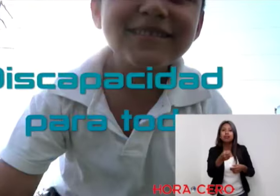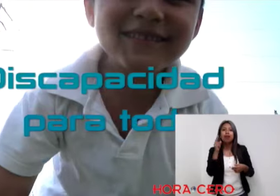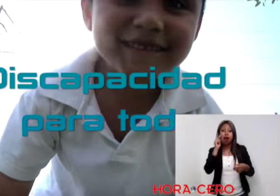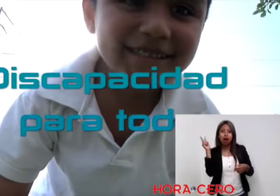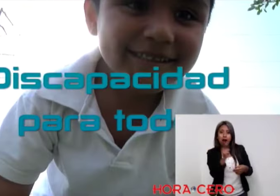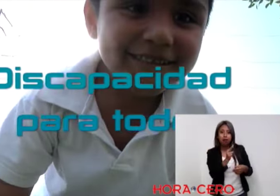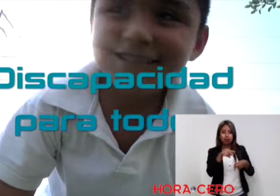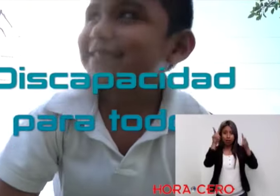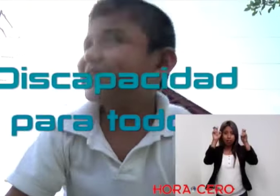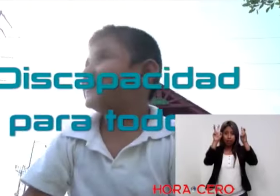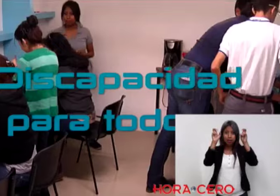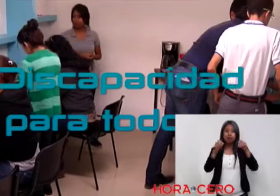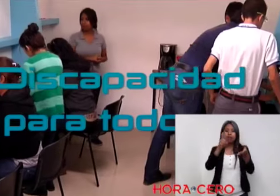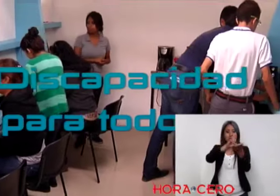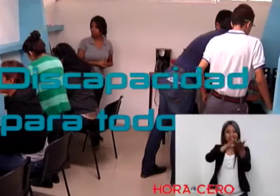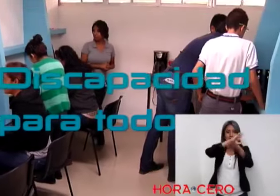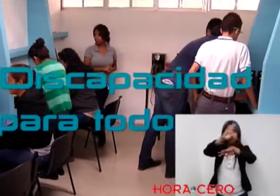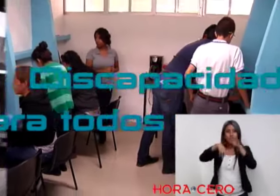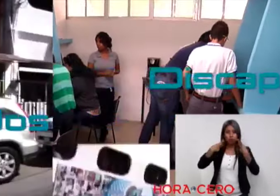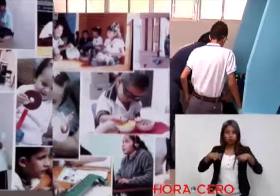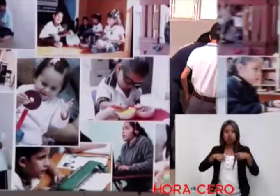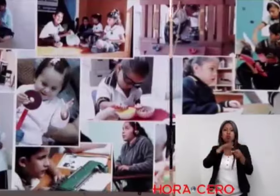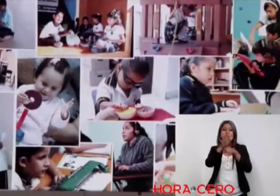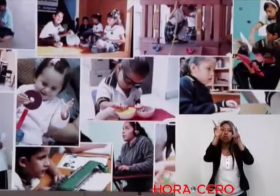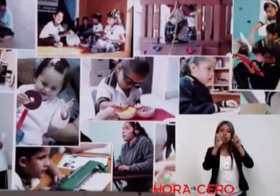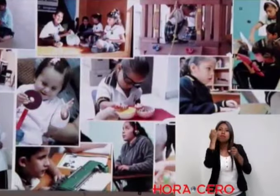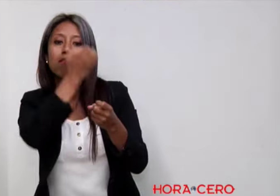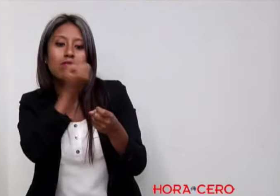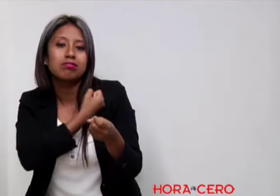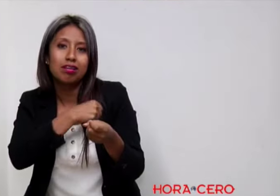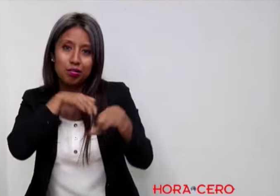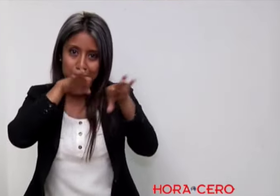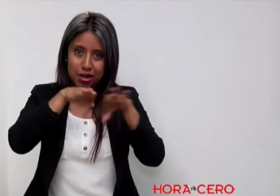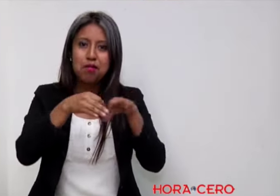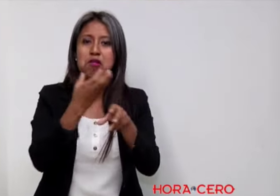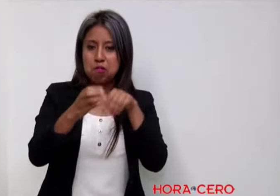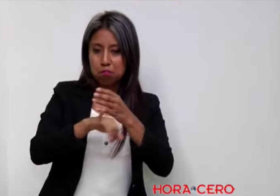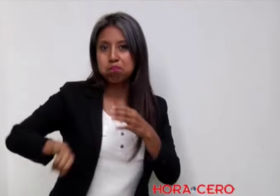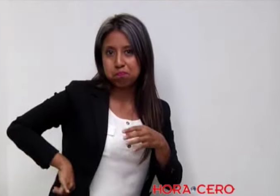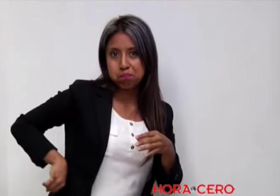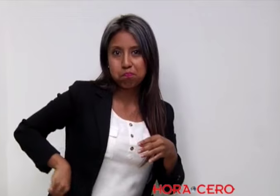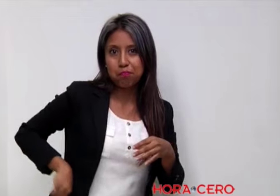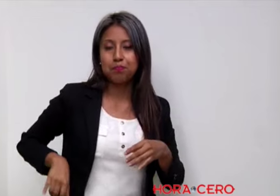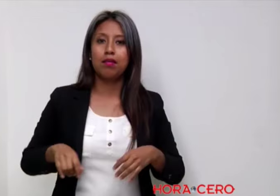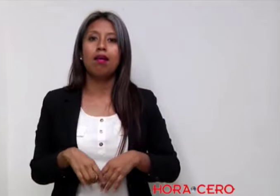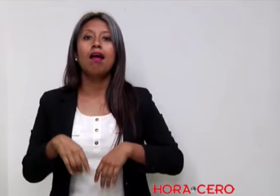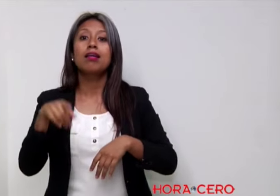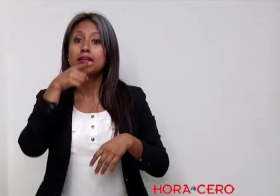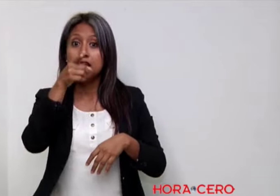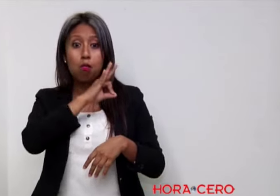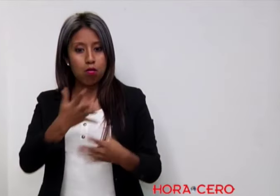Discapacidad para Todos. Opciones de estudio, salud, trabajo o entretenimiento. Por una